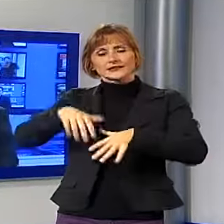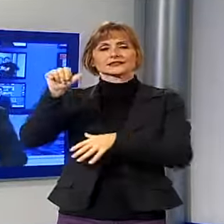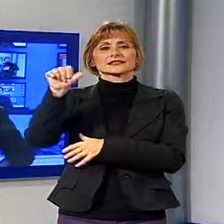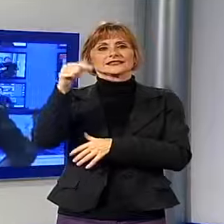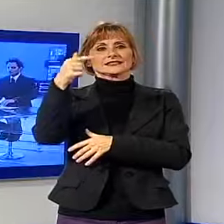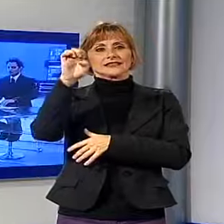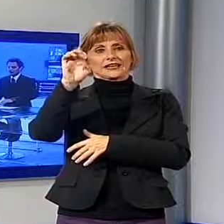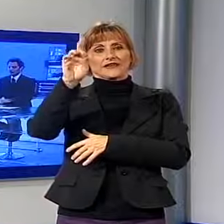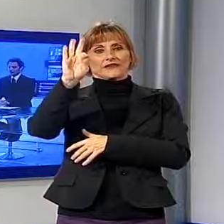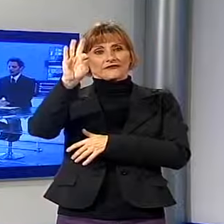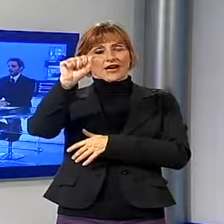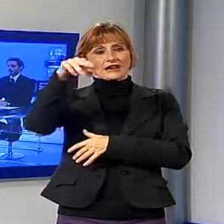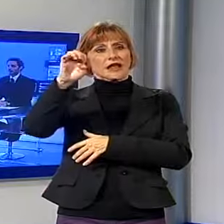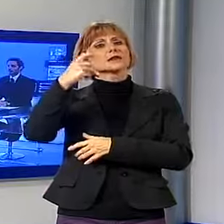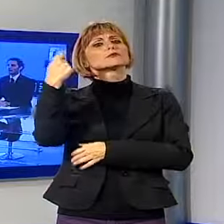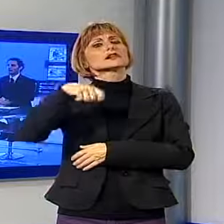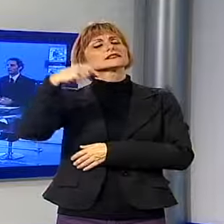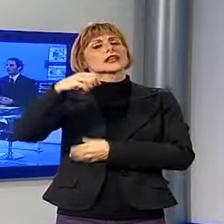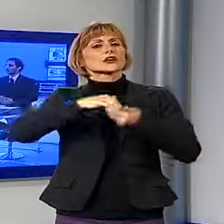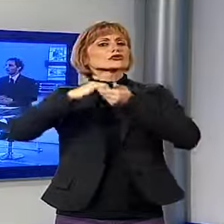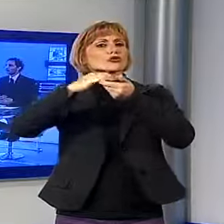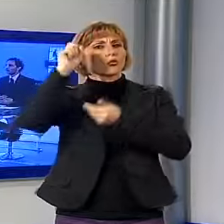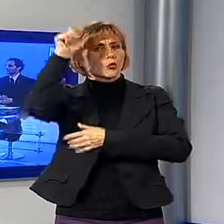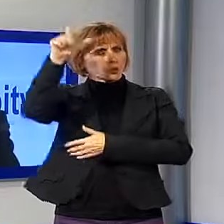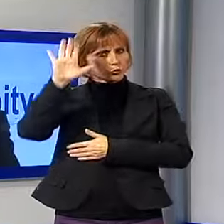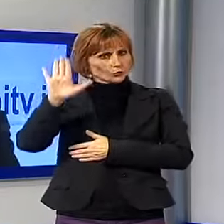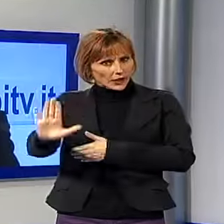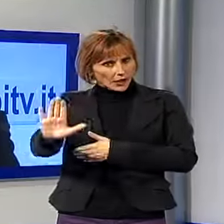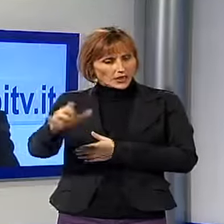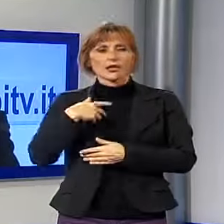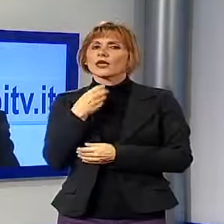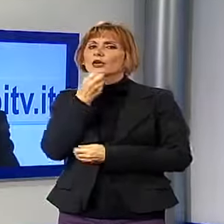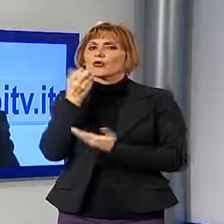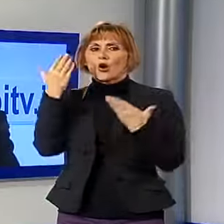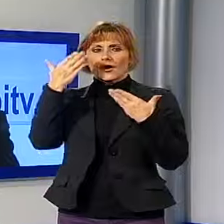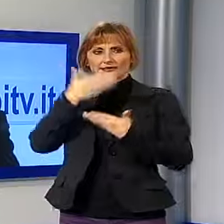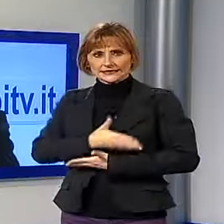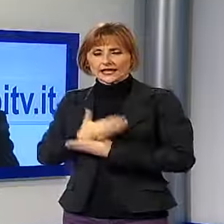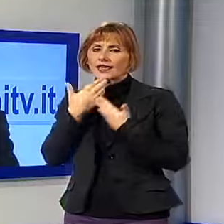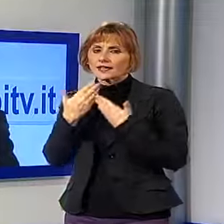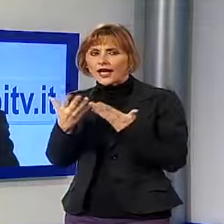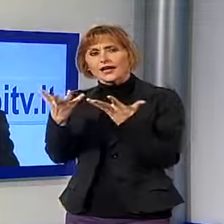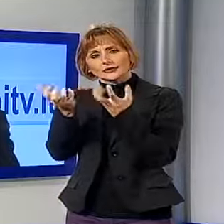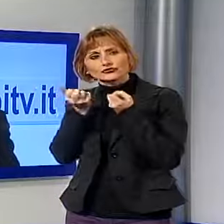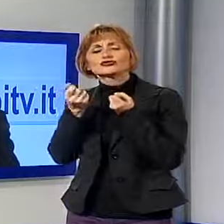presidente proprio dell'Associazione Culturale Omonima. Buonasera Enrico, grazie per aver accettato il nostro invito.